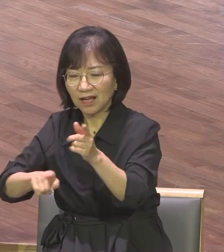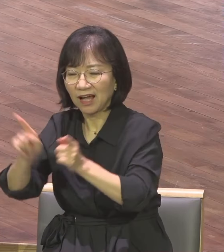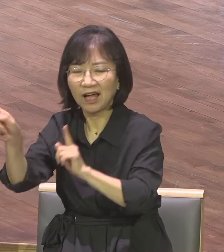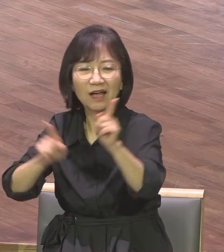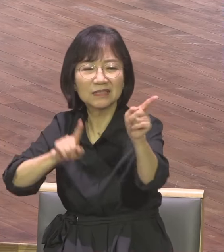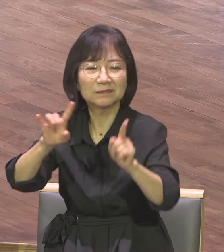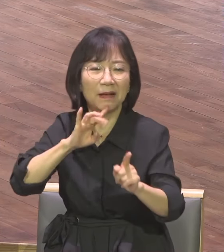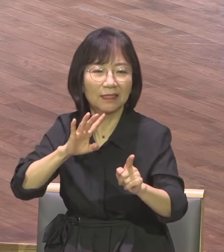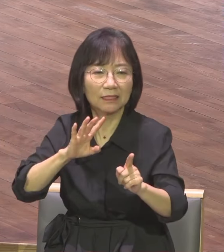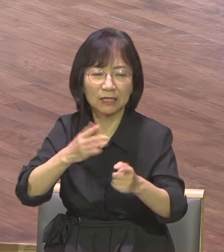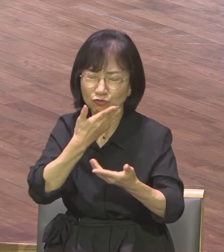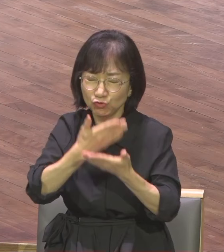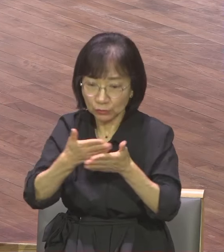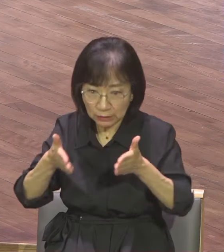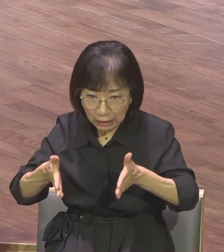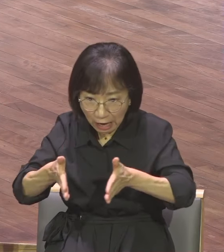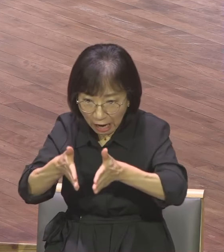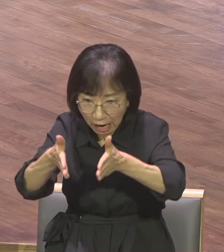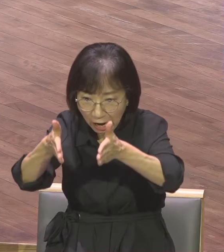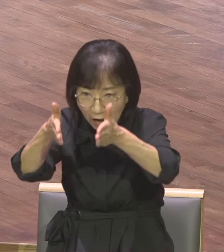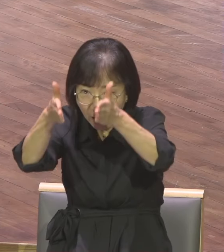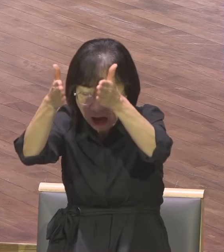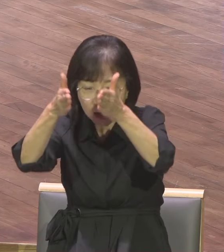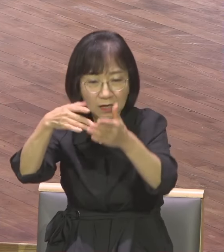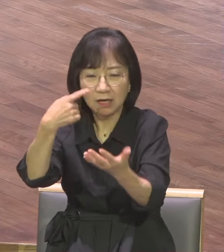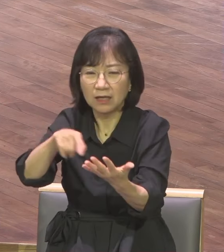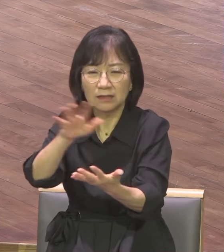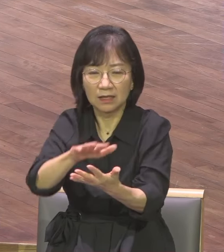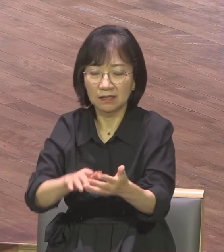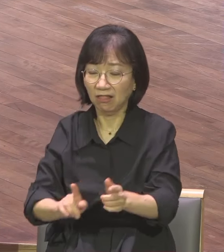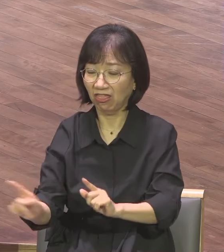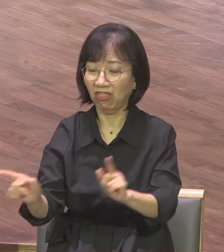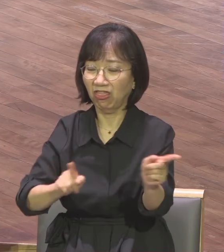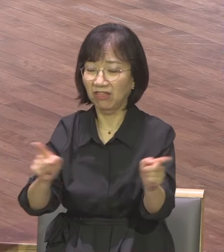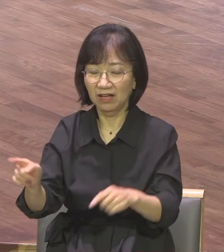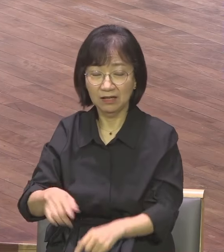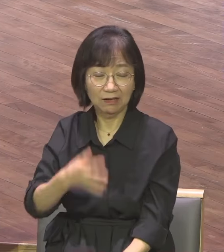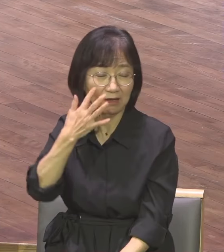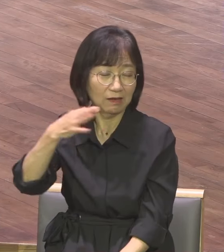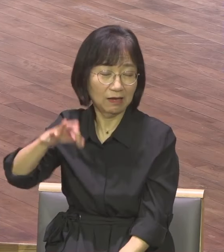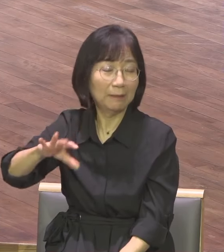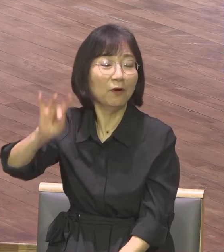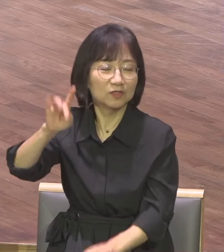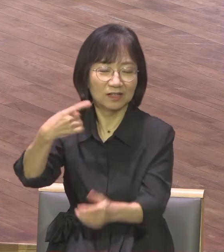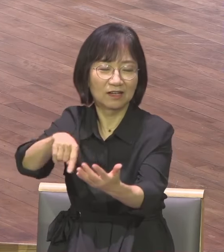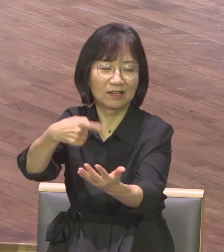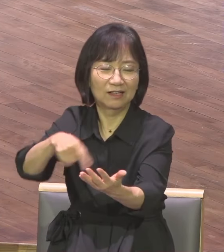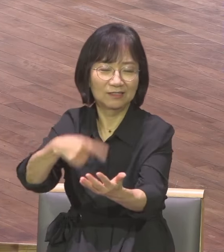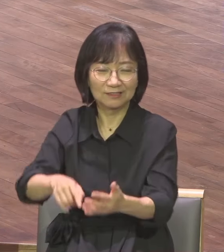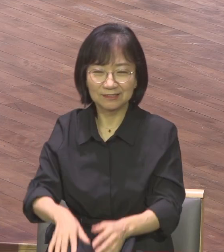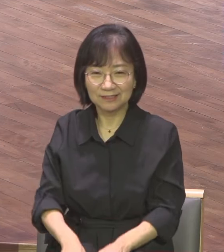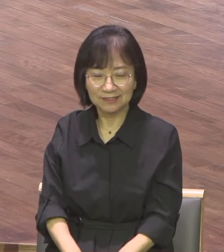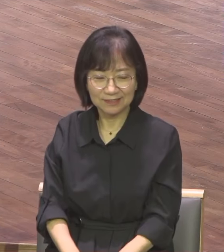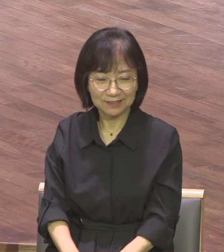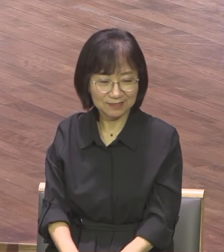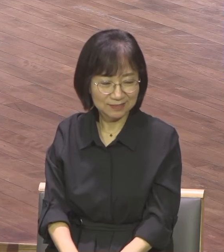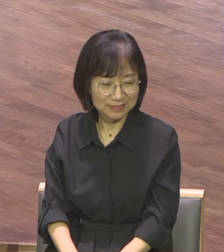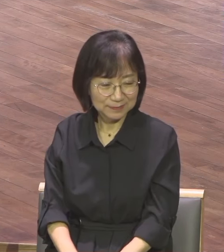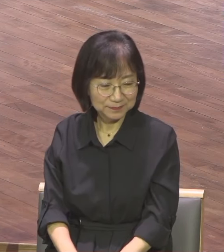대가는 사망이라고 말합니다 첫사람 아담의 죄로 말미암아 인간에게는 죄의 문제가